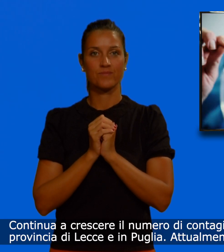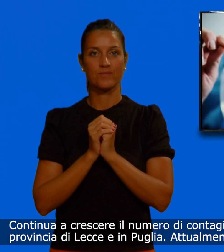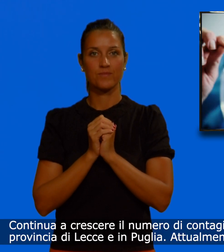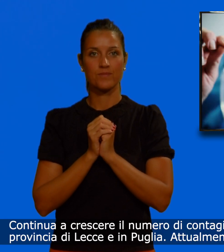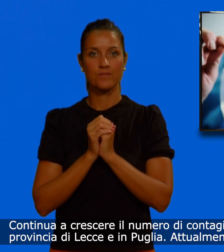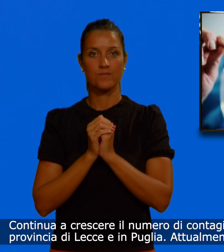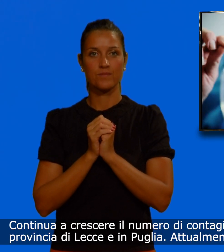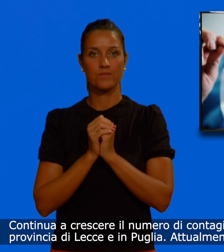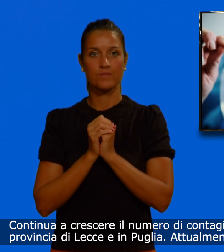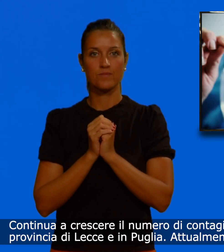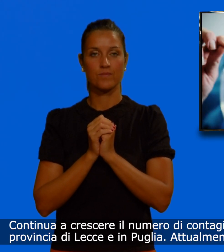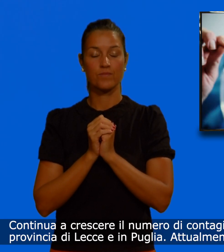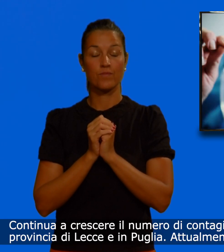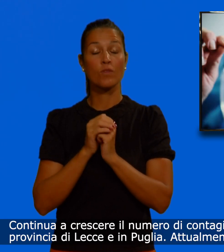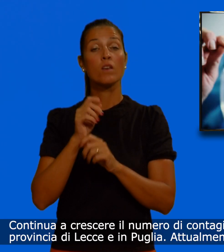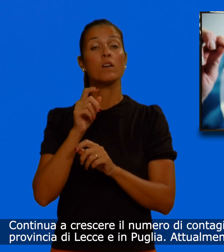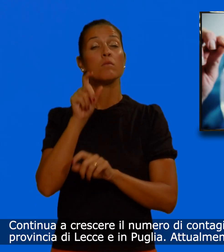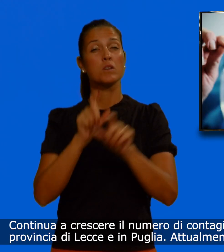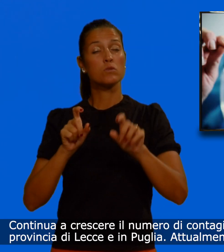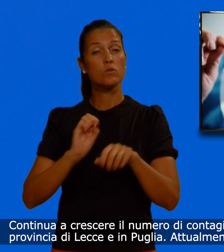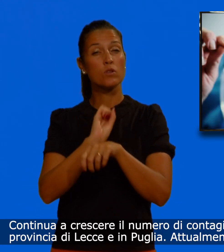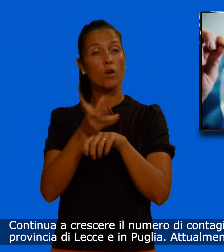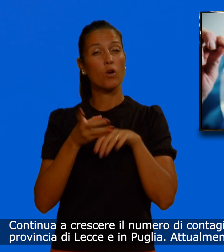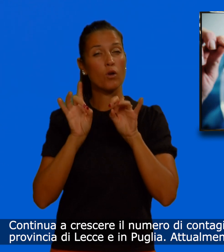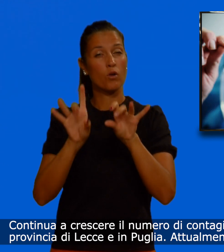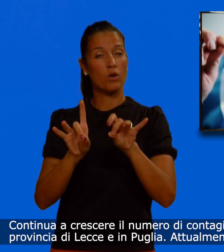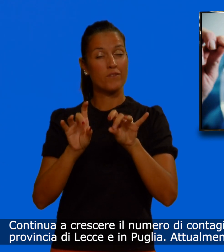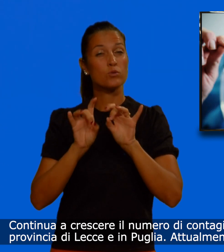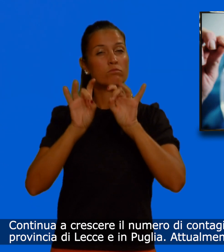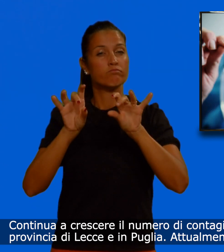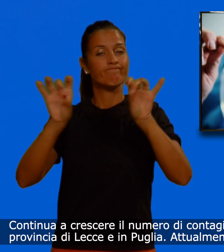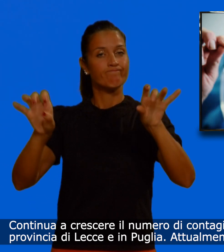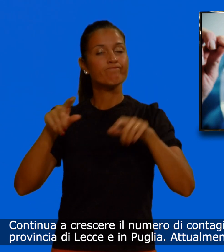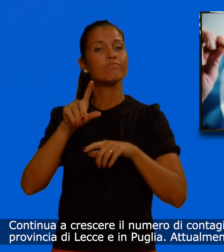Continua a crescere il numero di contagiati da Covid-19 in provincia di Lecce e in Puglia.